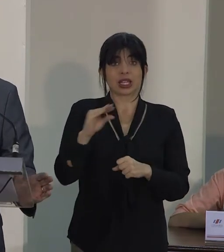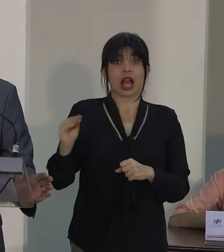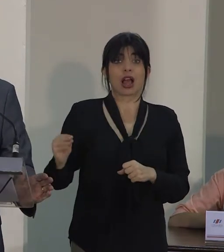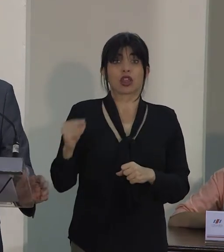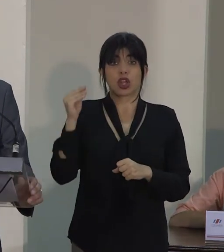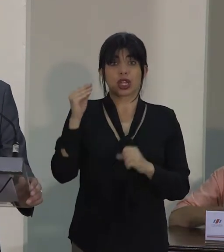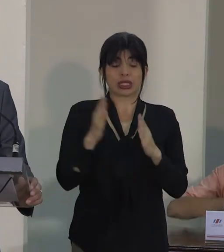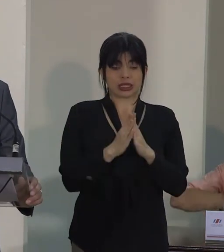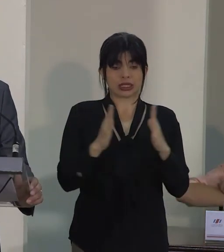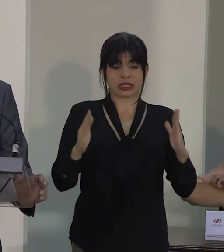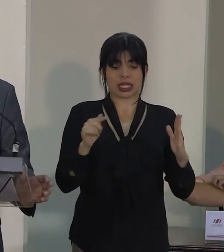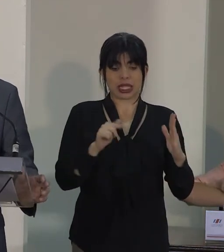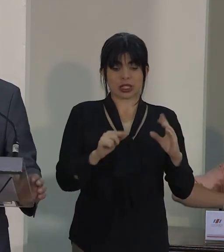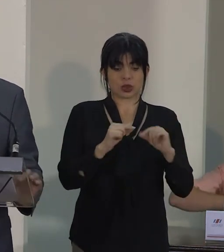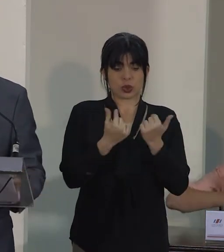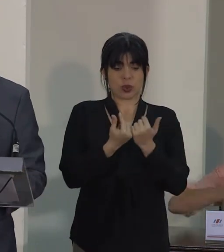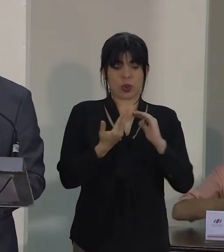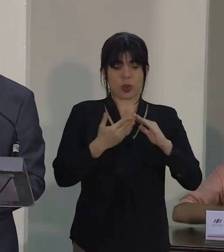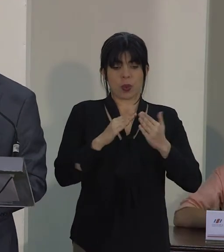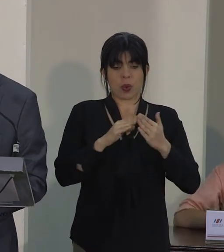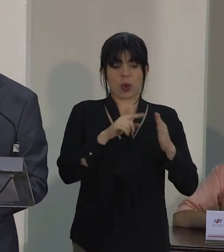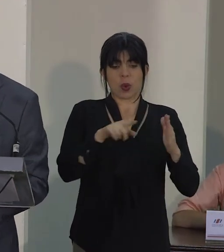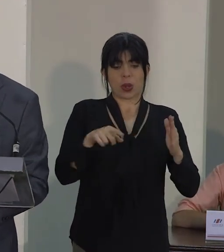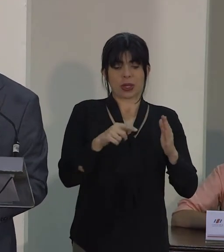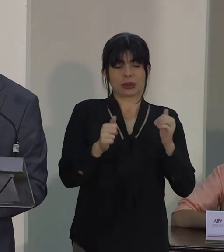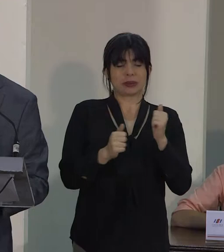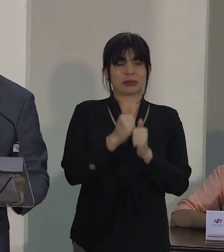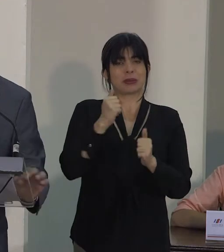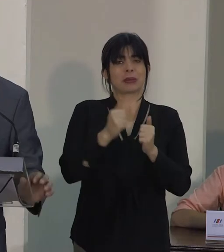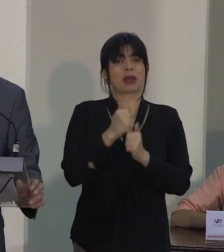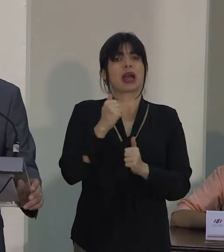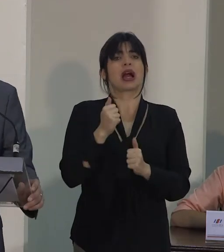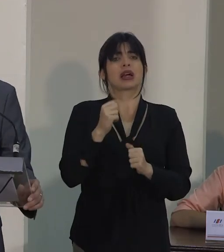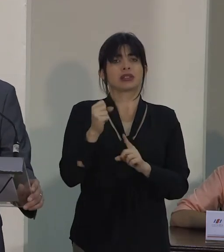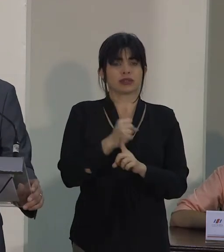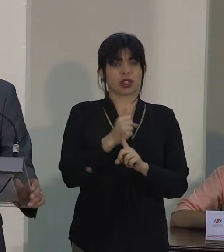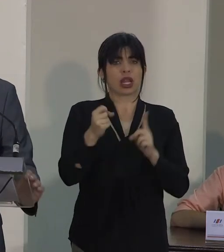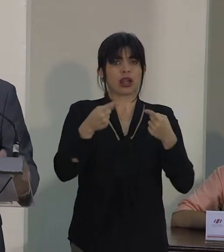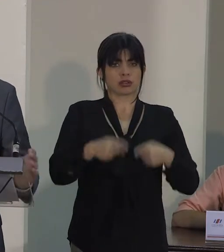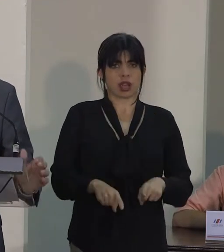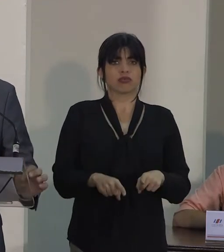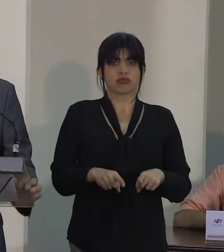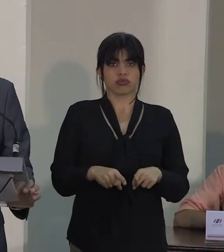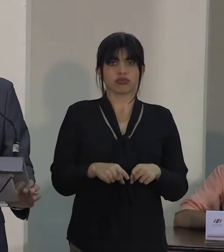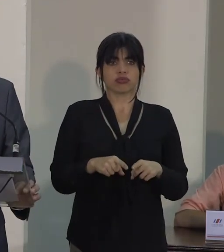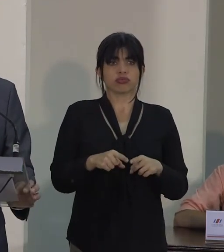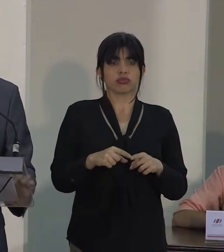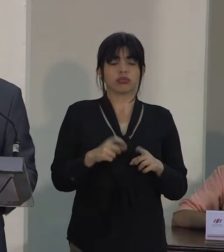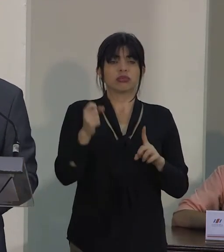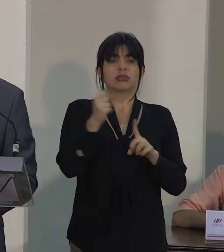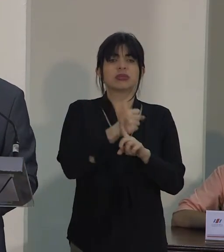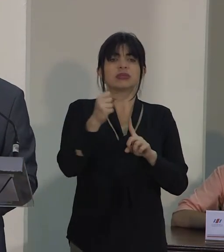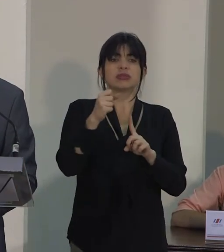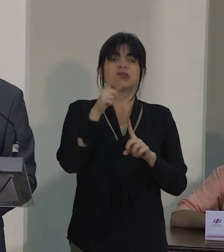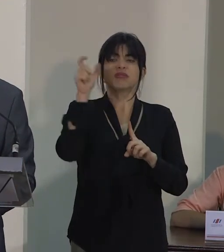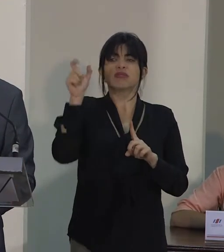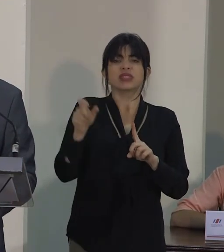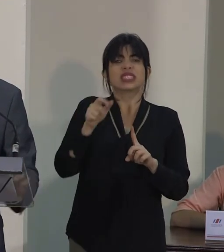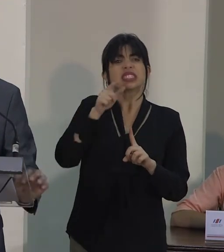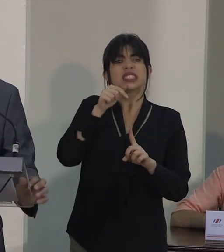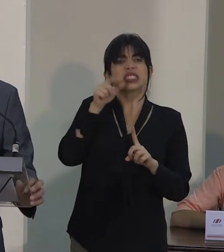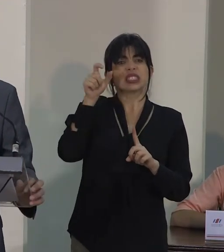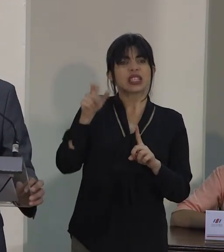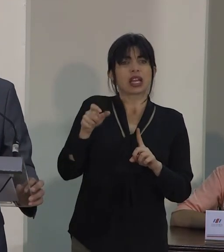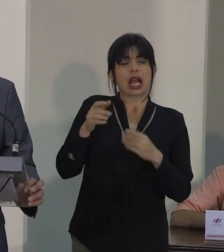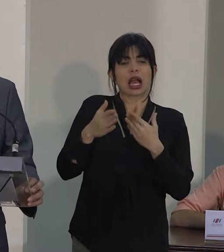es uno de los grupos de población que se ve más expuesto a las violencias. Los principales agresores de los niños y